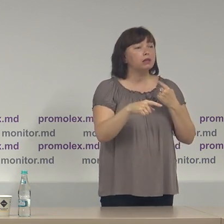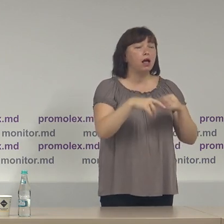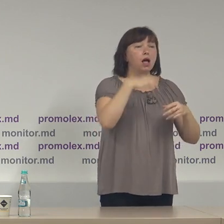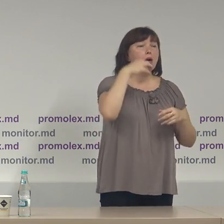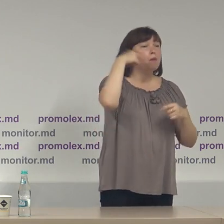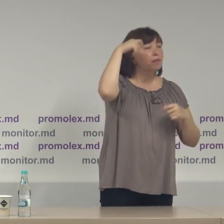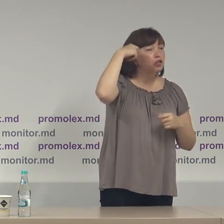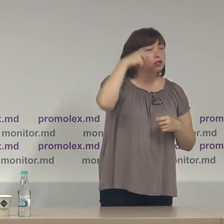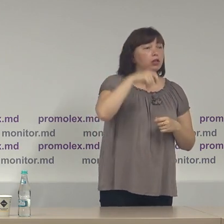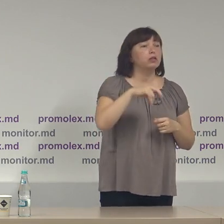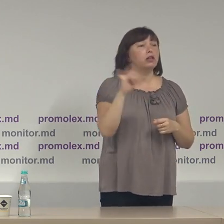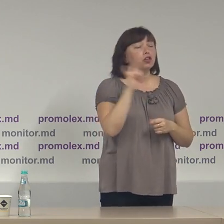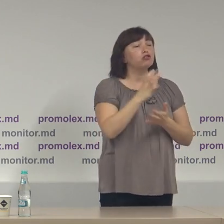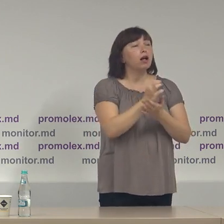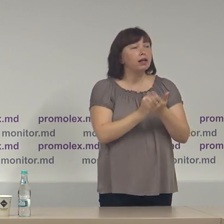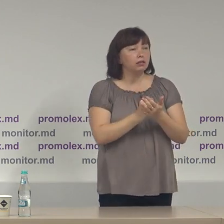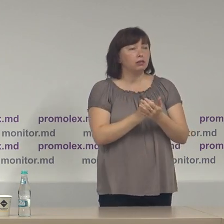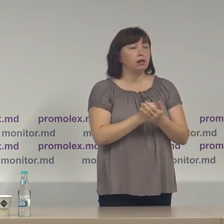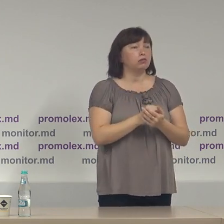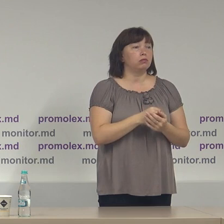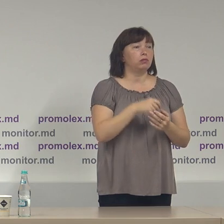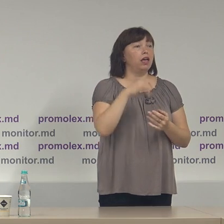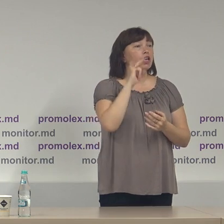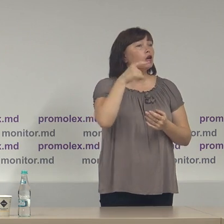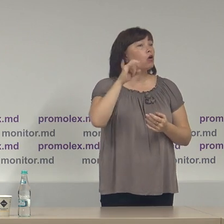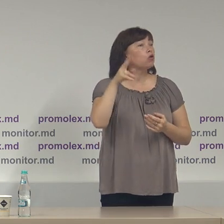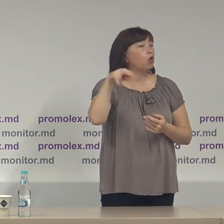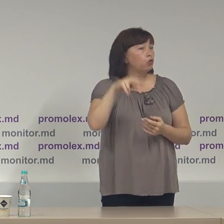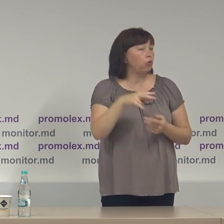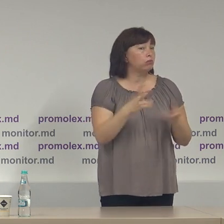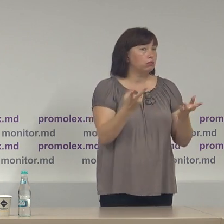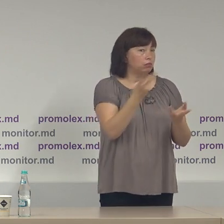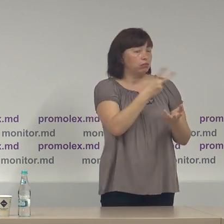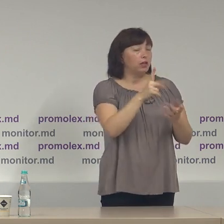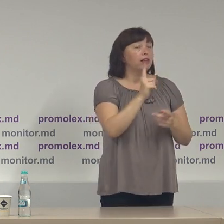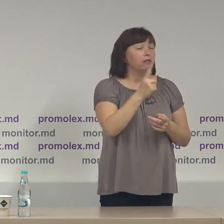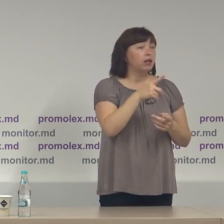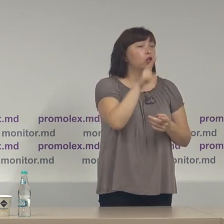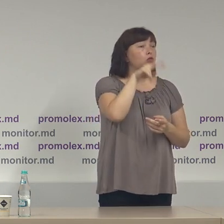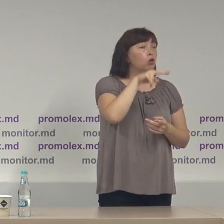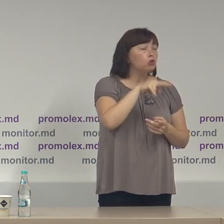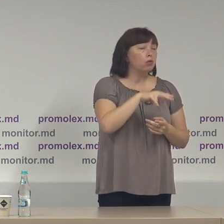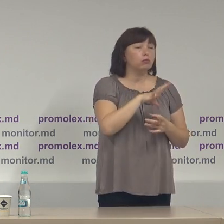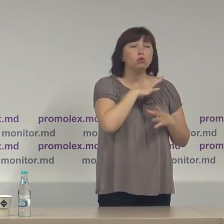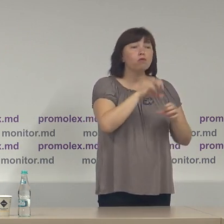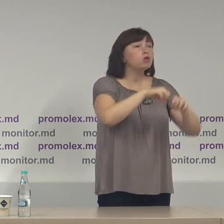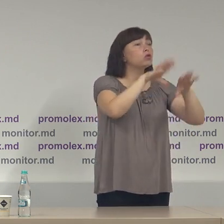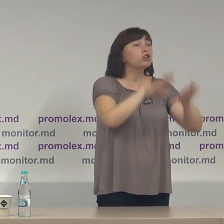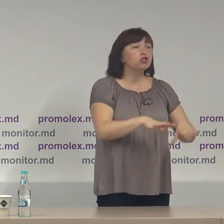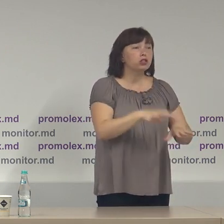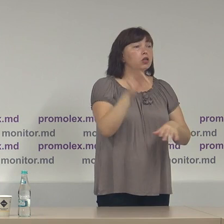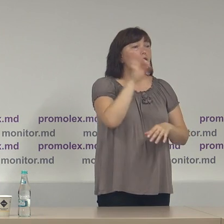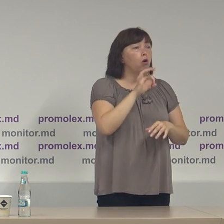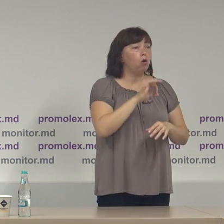președintele Igor Dodon și candidatul Igor Dodon având în vedere că Igor Dodon nu a luat o decizie privind